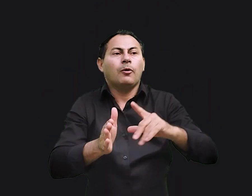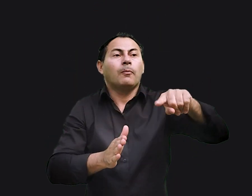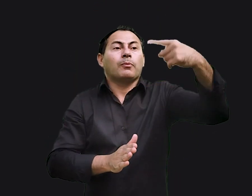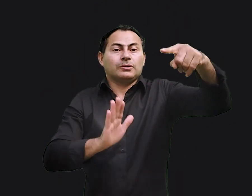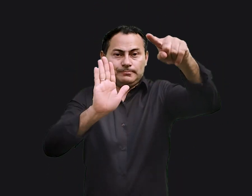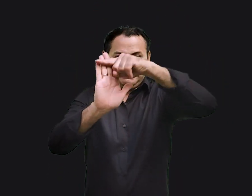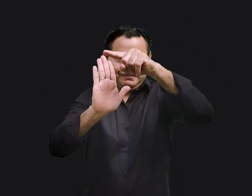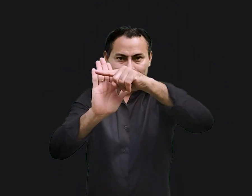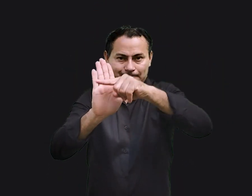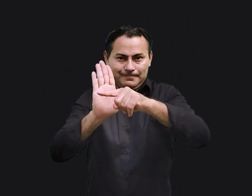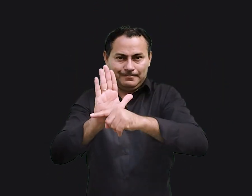próximo programa.